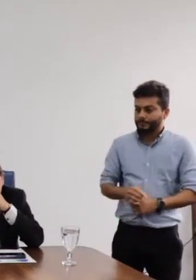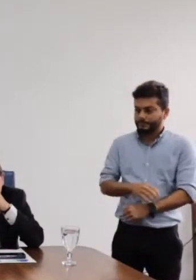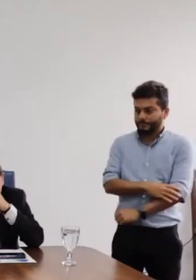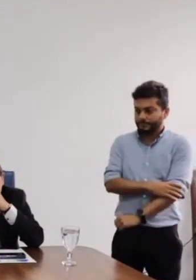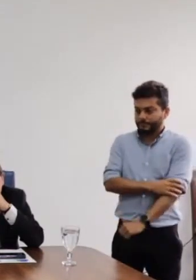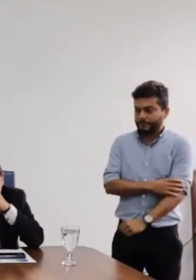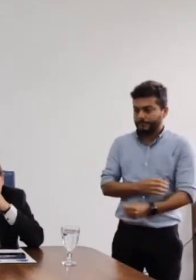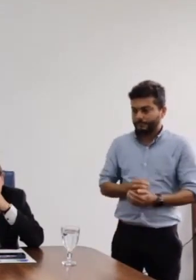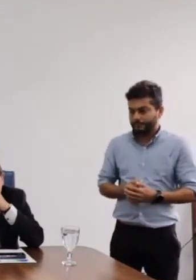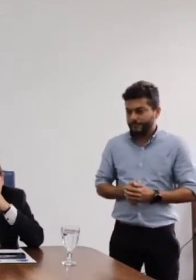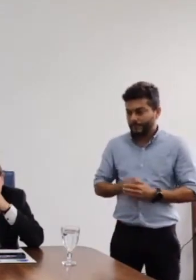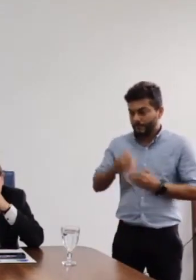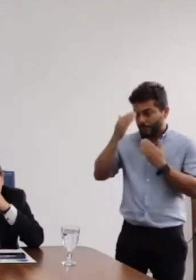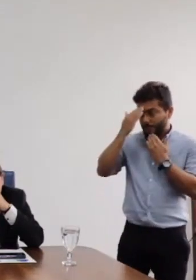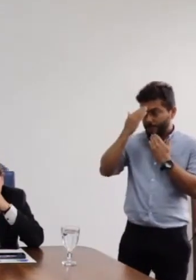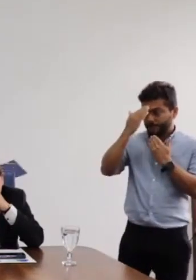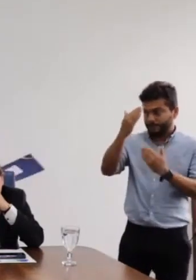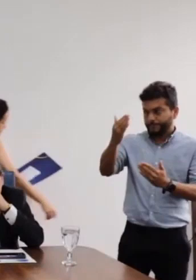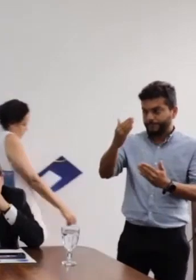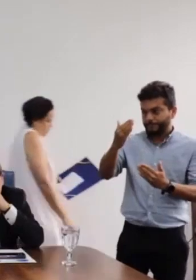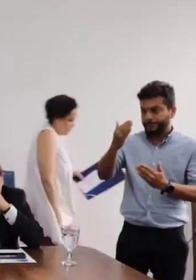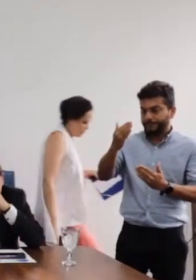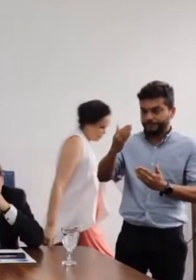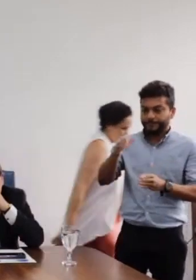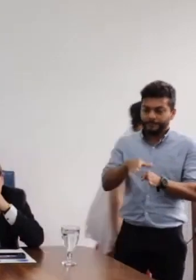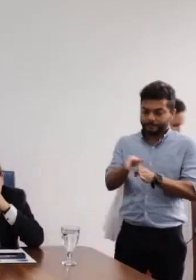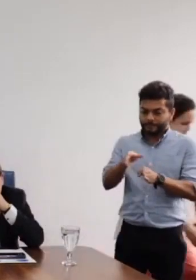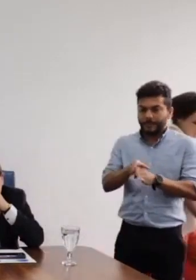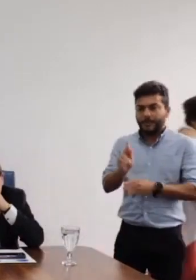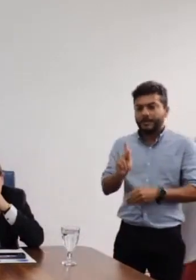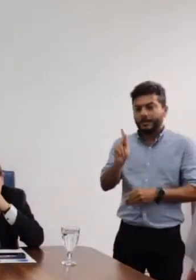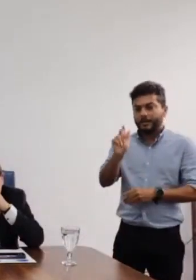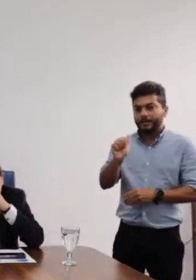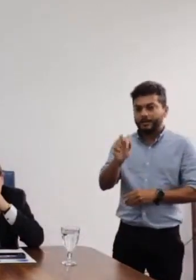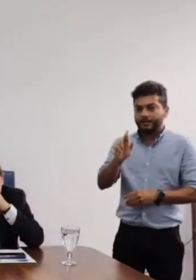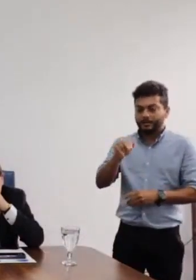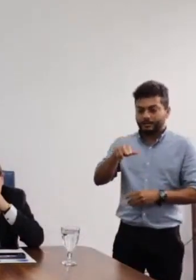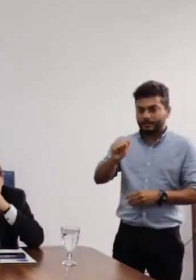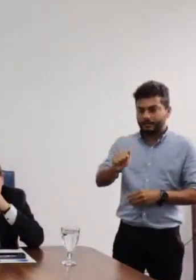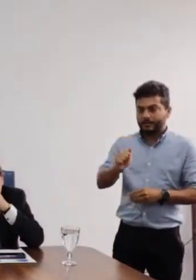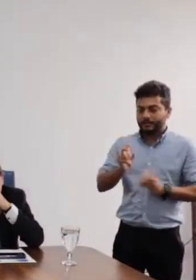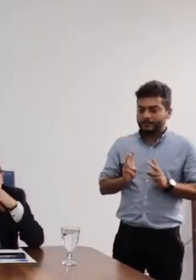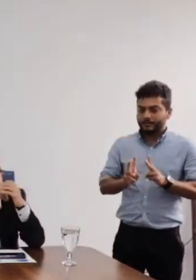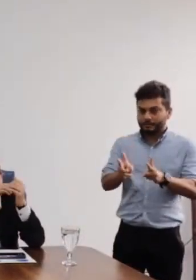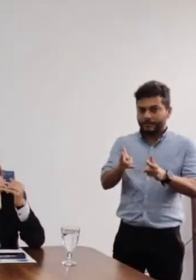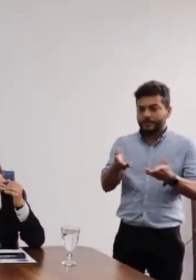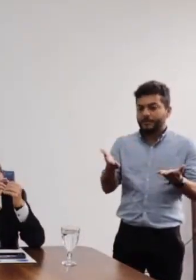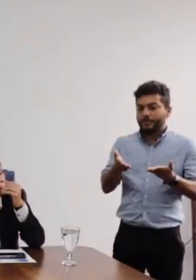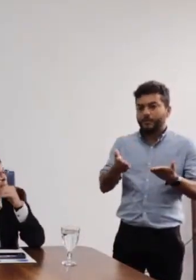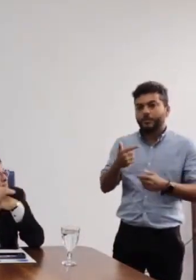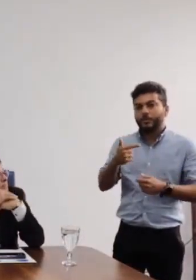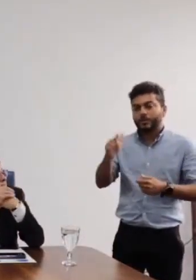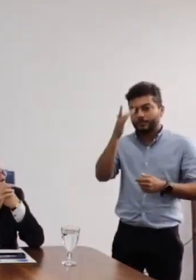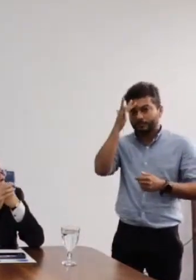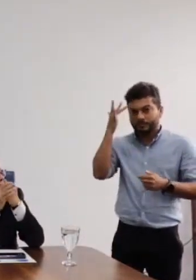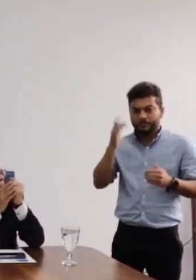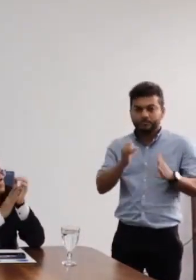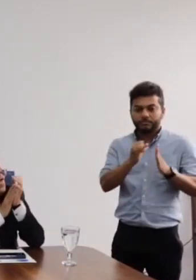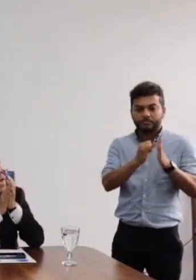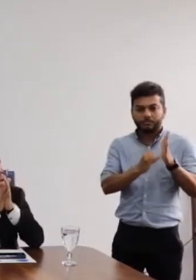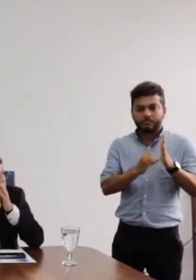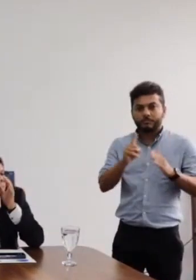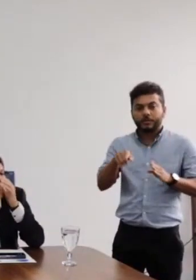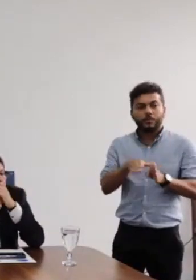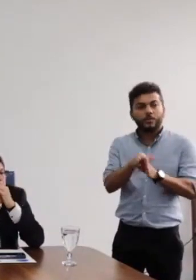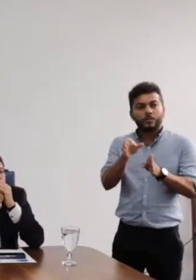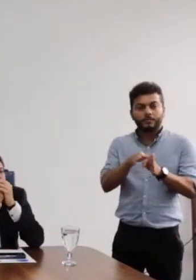Muito obrigado, conselheira professora Karina Cordeiro. Prossigo aqui chamando o próximo inscrito. Então, convido o conselheiro